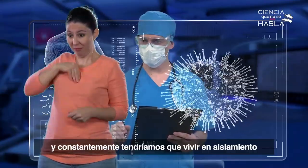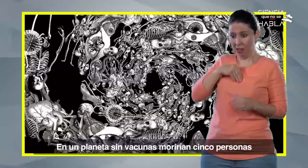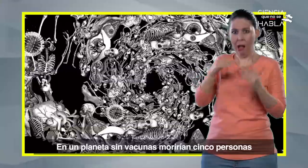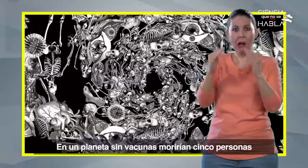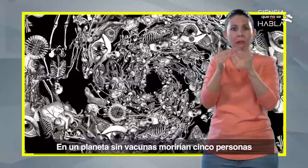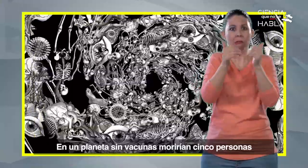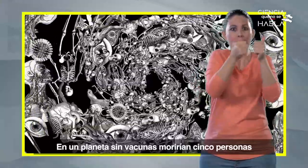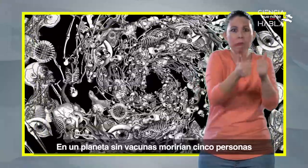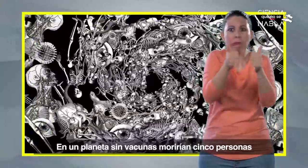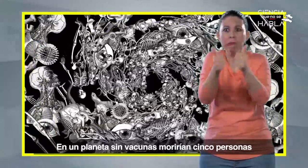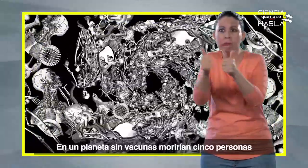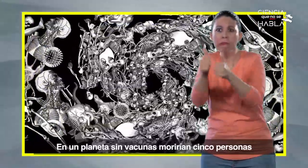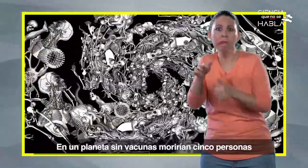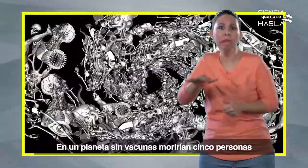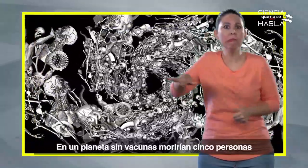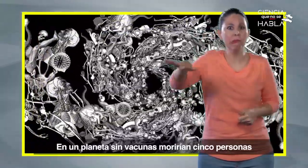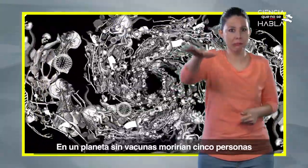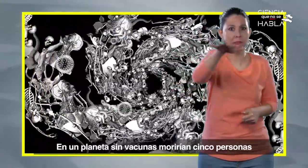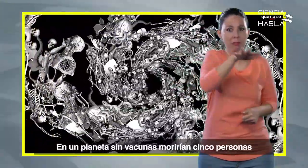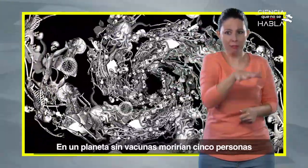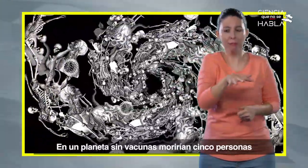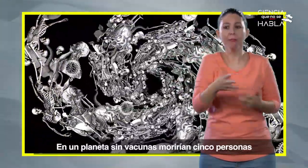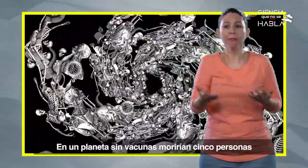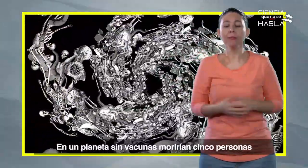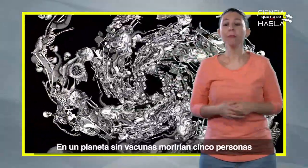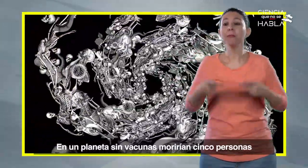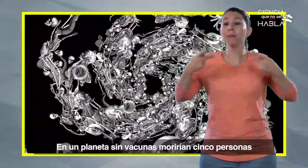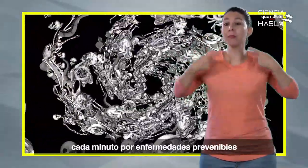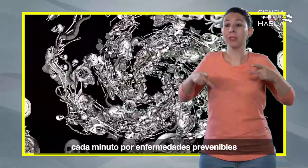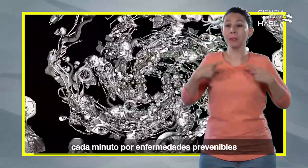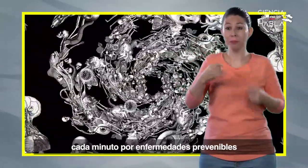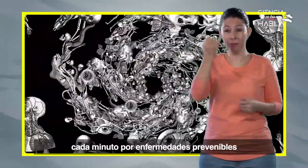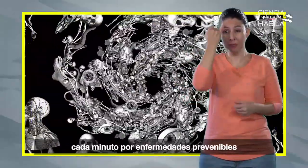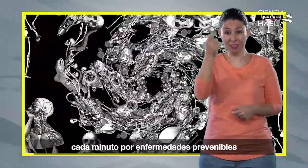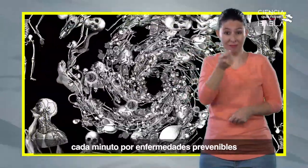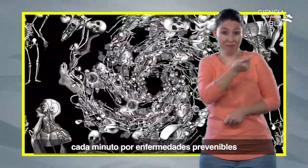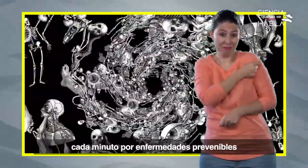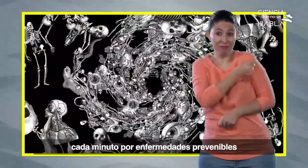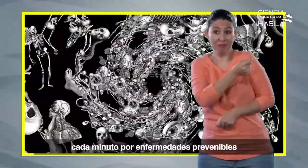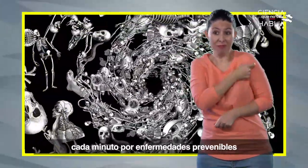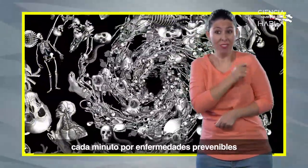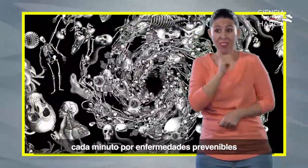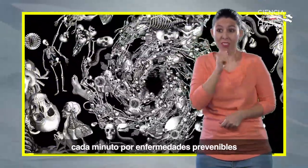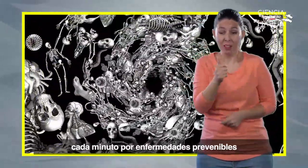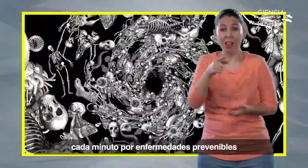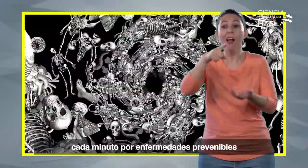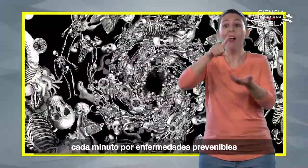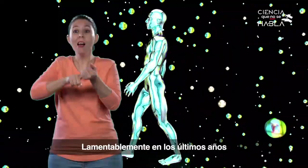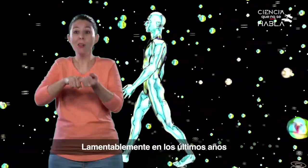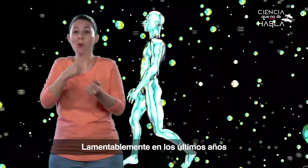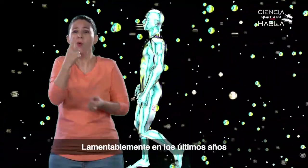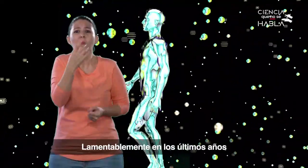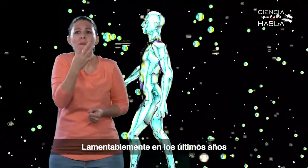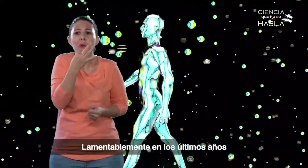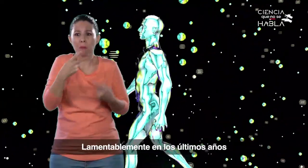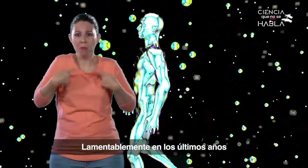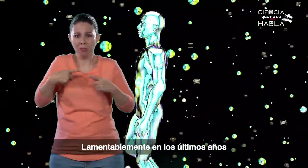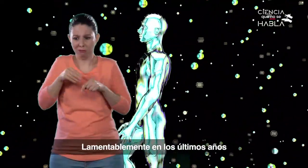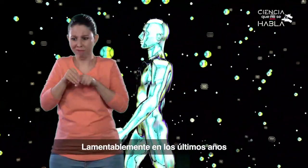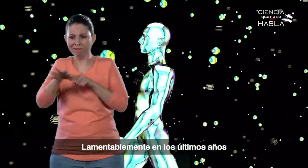En un planeta sin vacunas morirían cinco personas cada minuto por enfermedades prevenibles. Lamentablemente, en los últimos